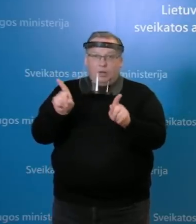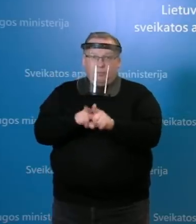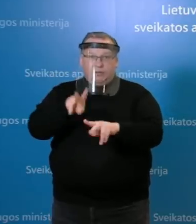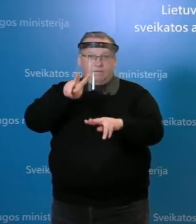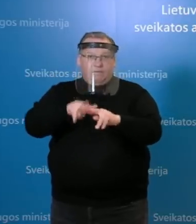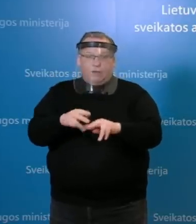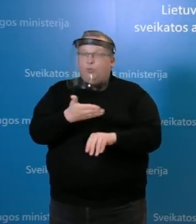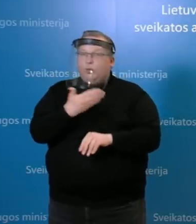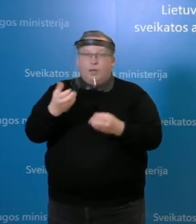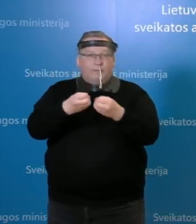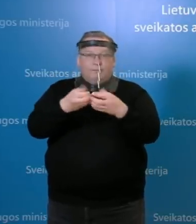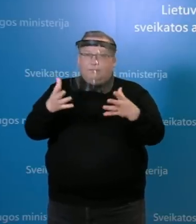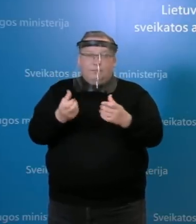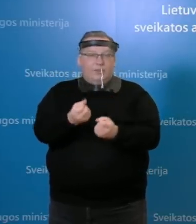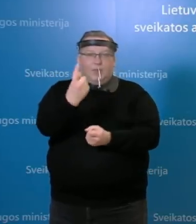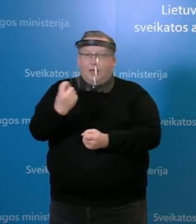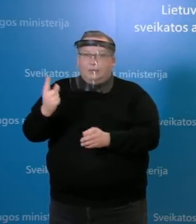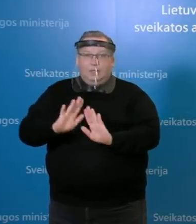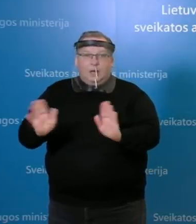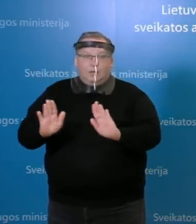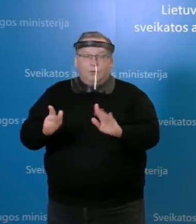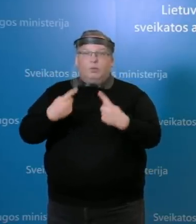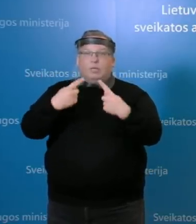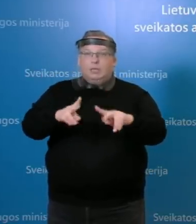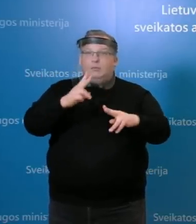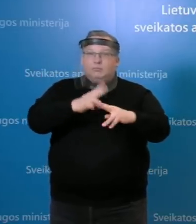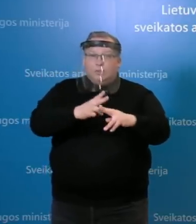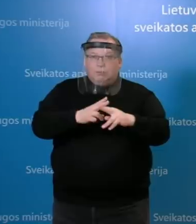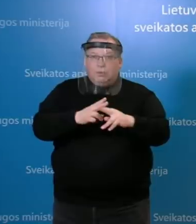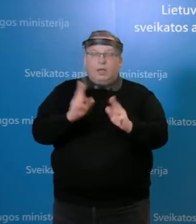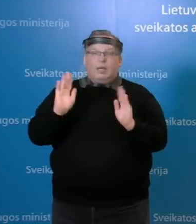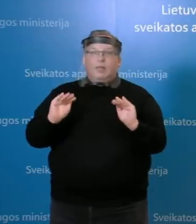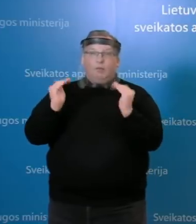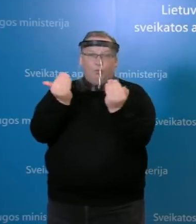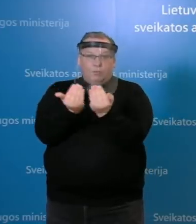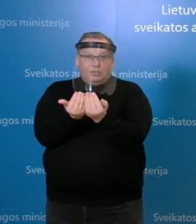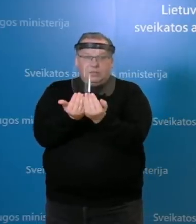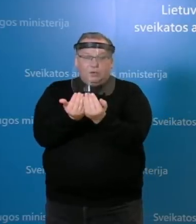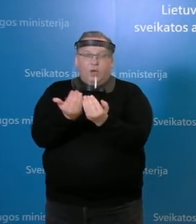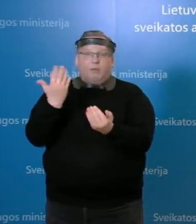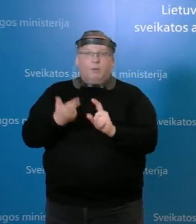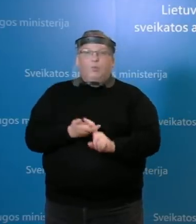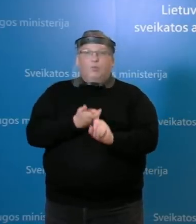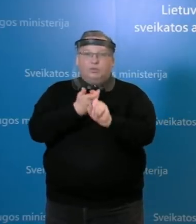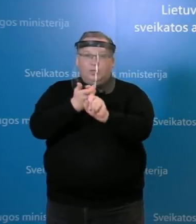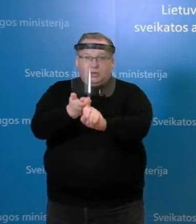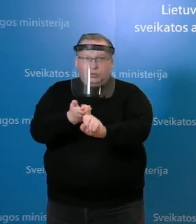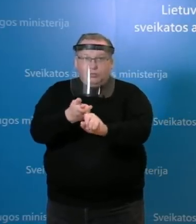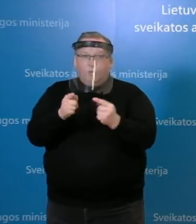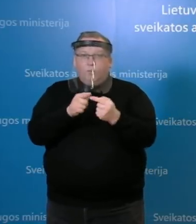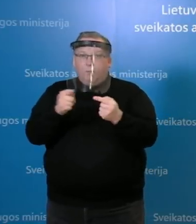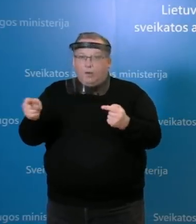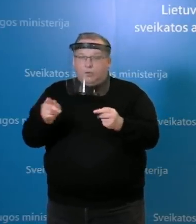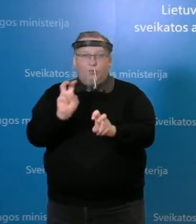galbūt ir nepadidėjo dėl to, kad kiti, na, susirgi asmenys, inkubacinio periodo arba užkrečiamojo periodo metu,